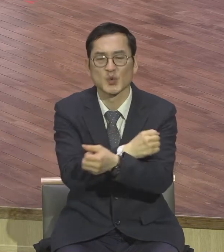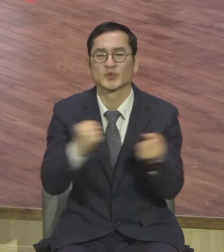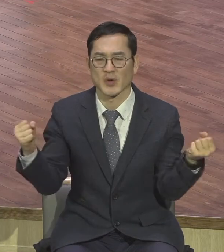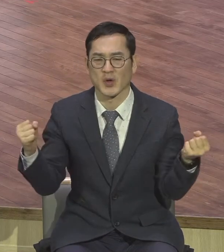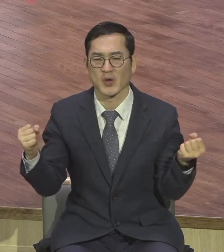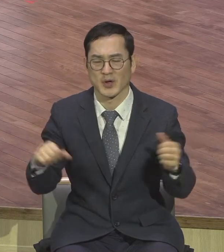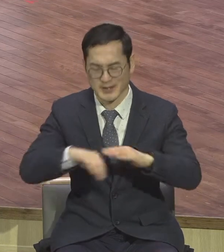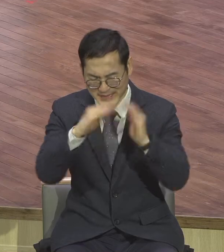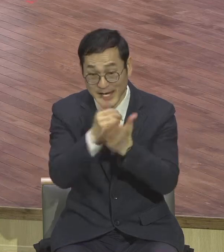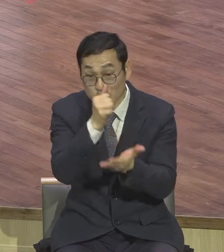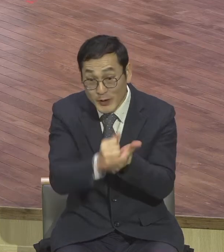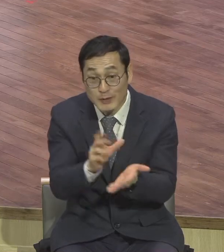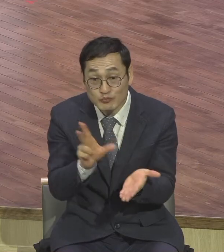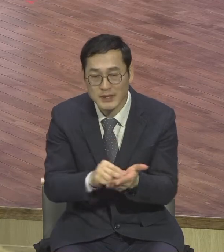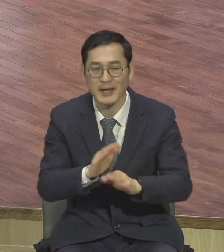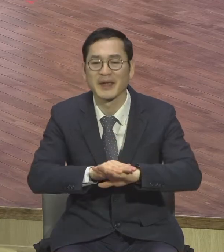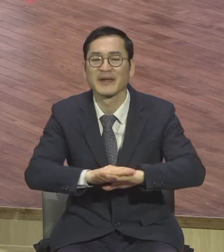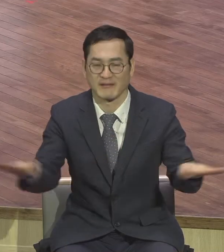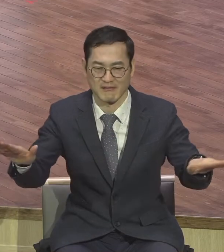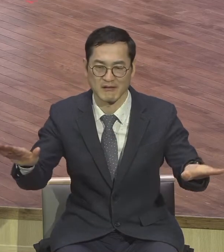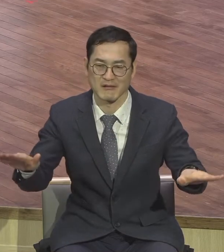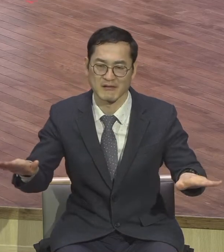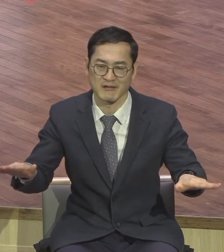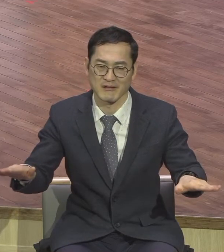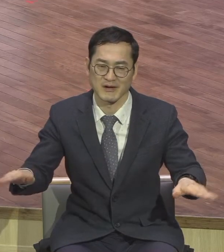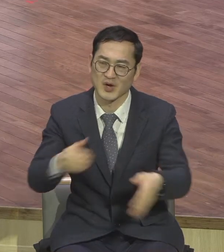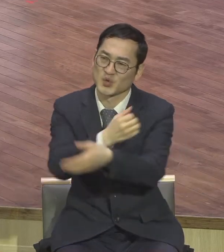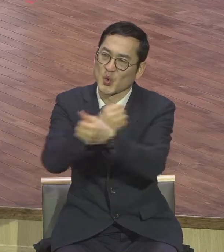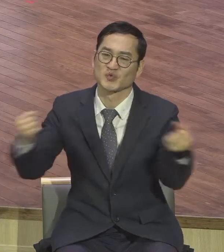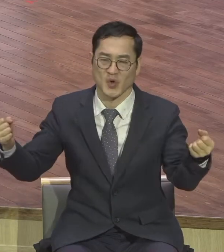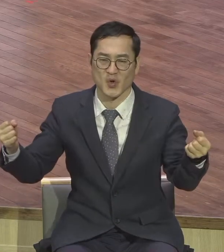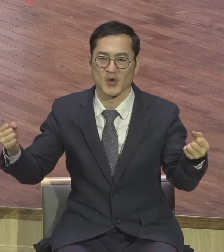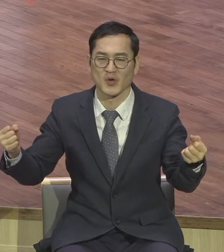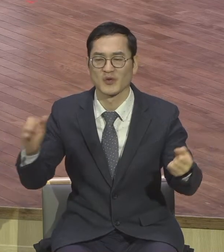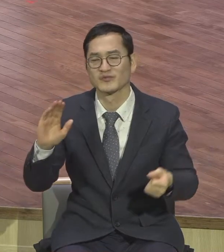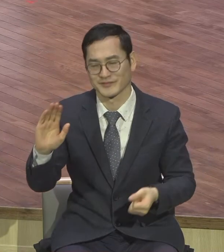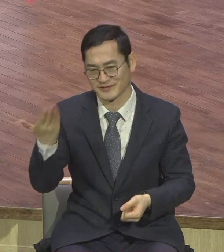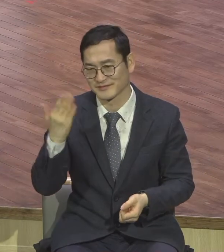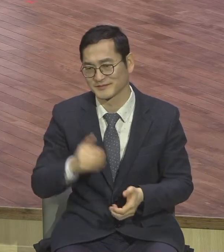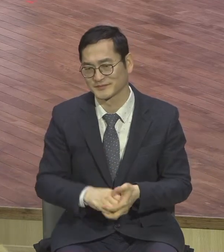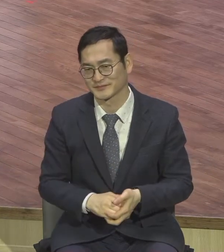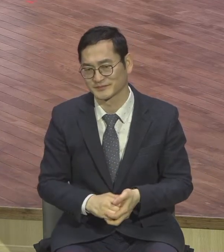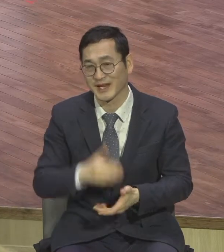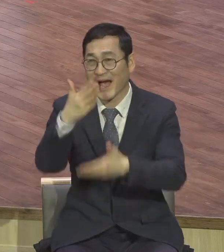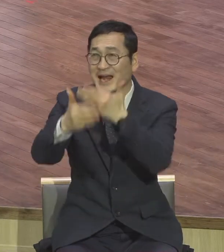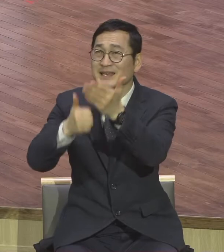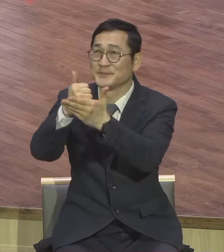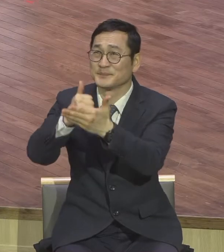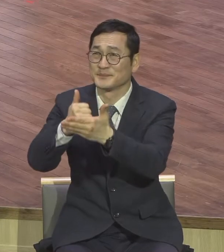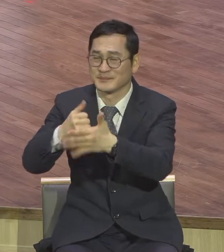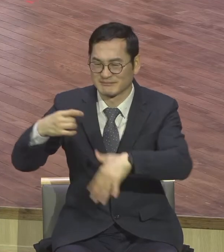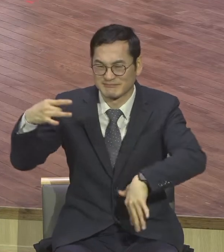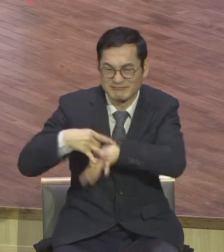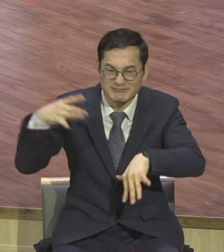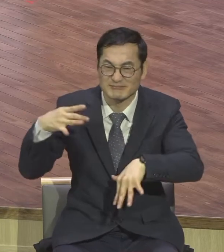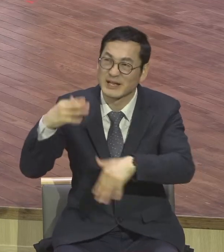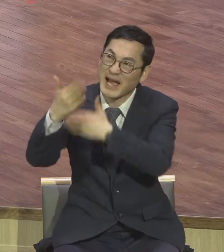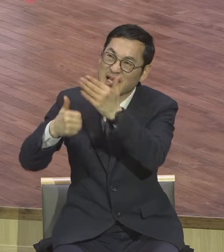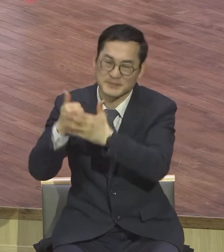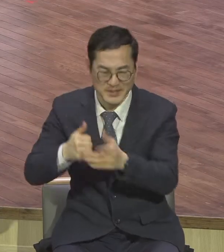그래서 하나님과 관계가 회복되고 그리고 이렇게 이제 하나님의 자녀로서 가지야